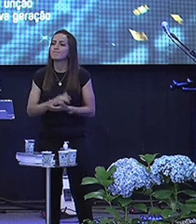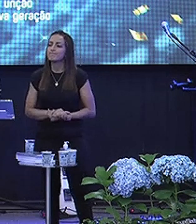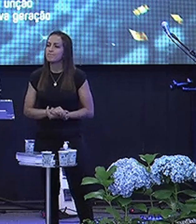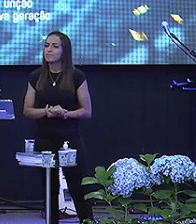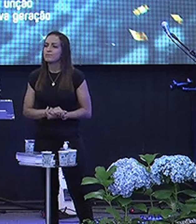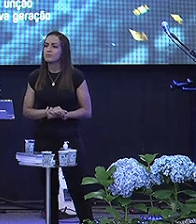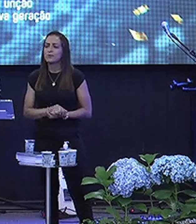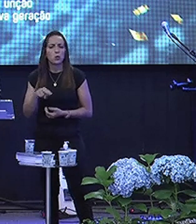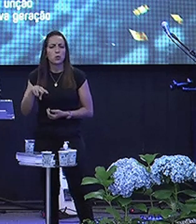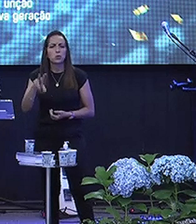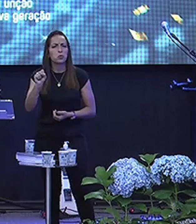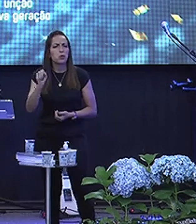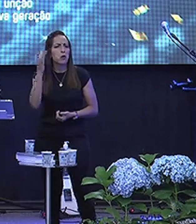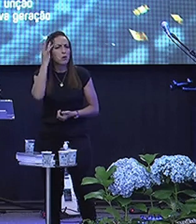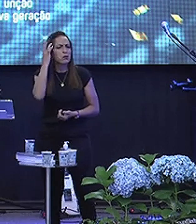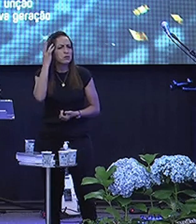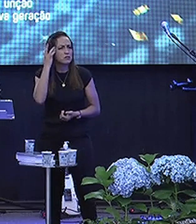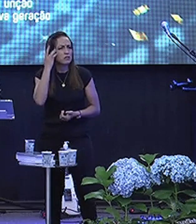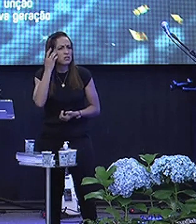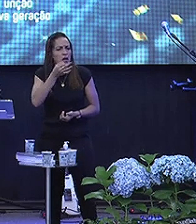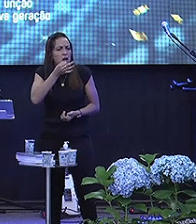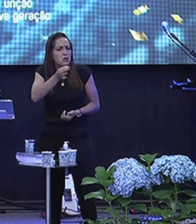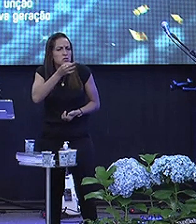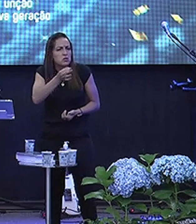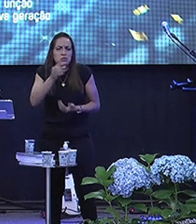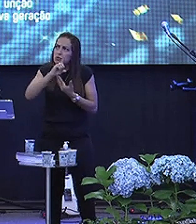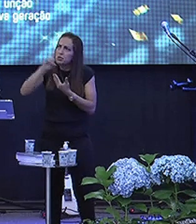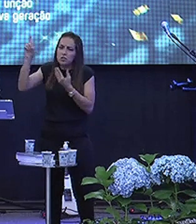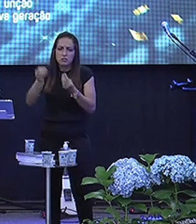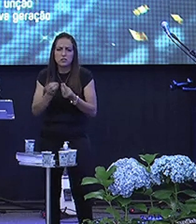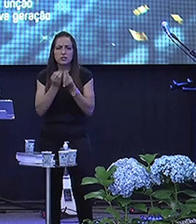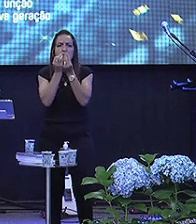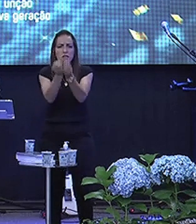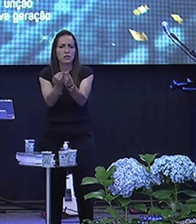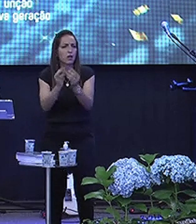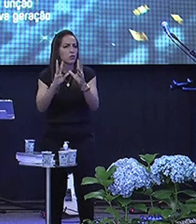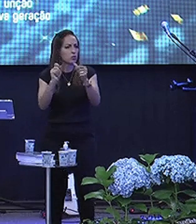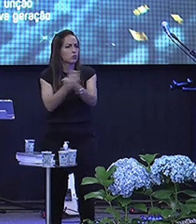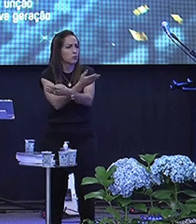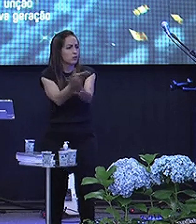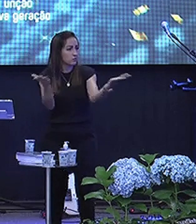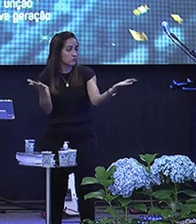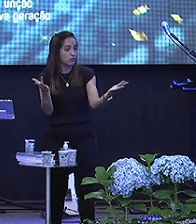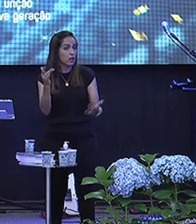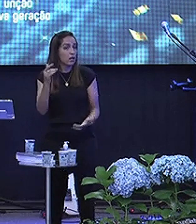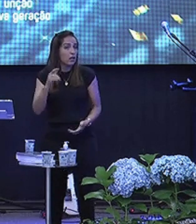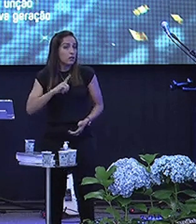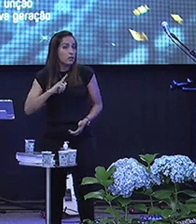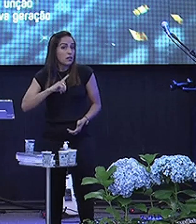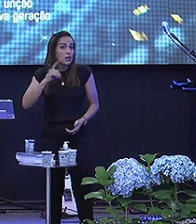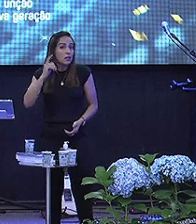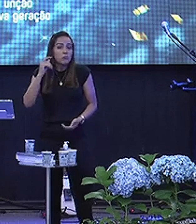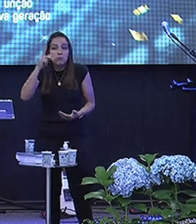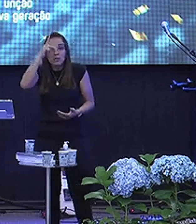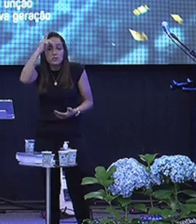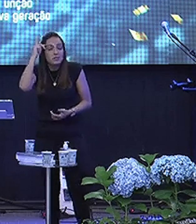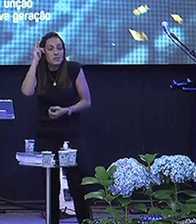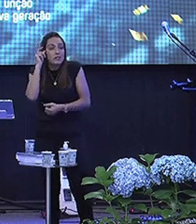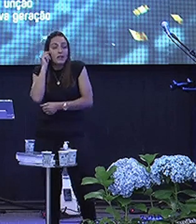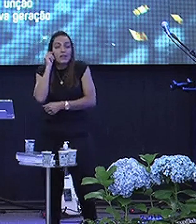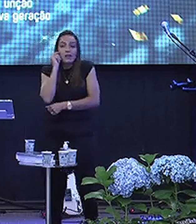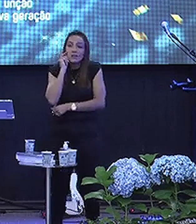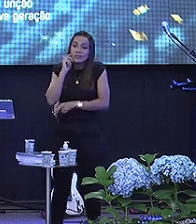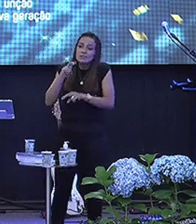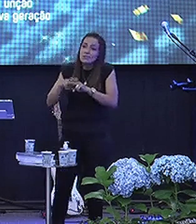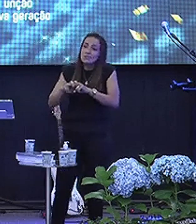Você nunca vai amadurecer Achando que Deus Vai dar tudo Para você E tem gente Que fica lá Deitado no vale Não sai daqui Não Deus